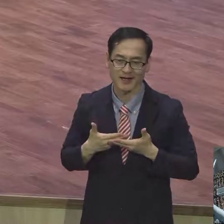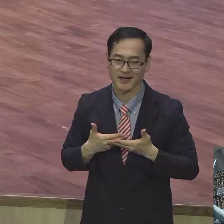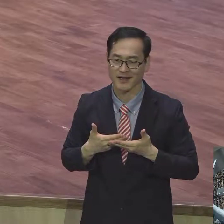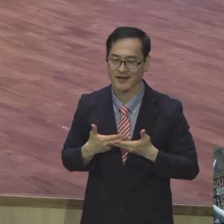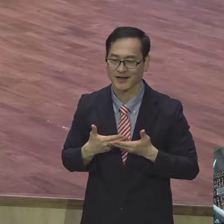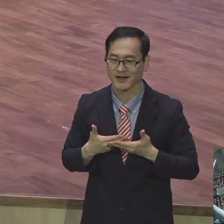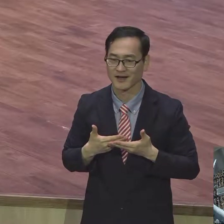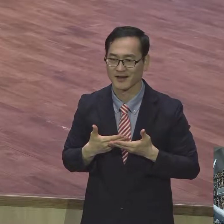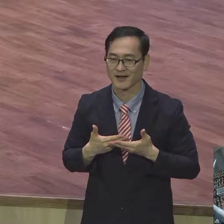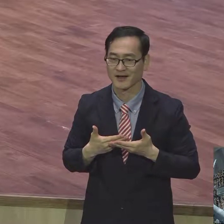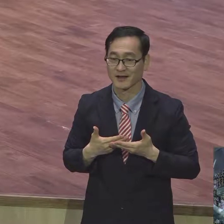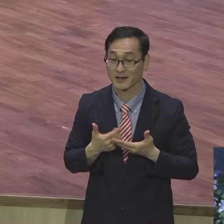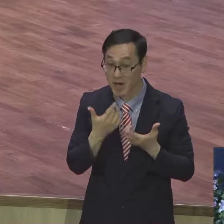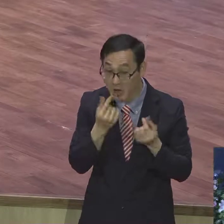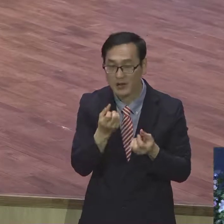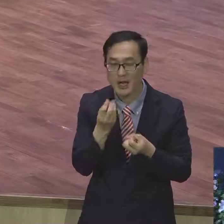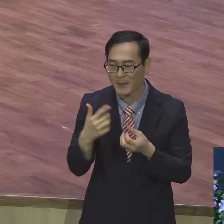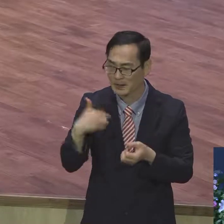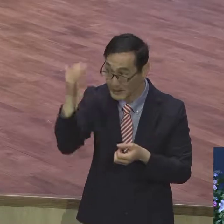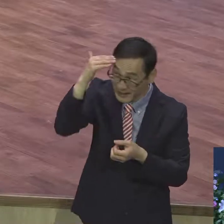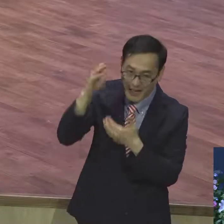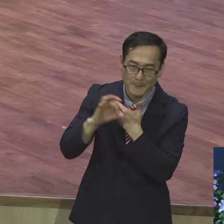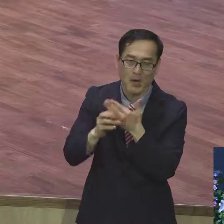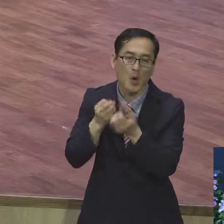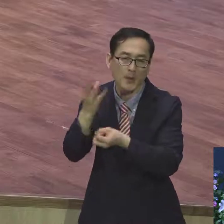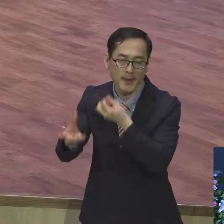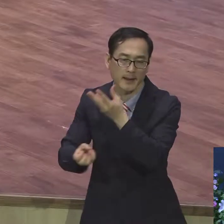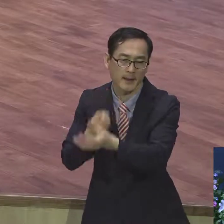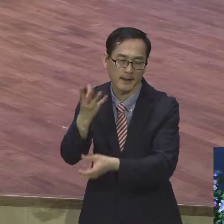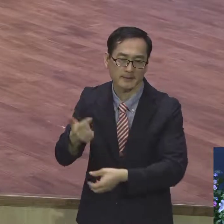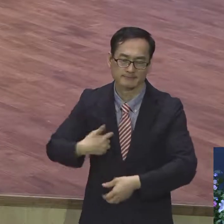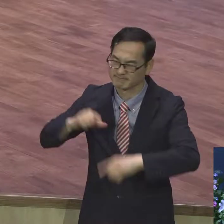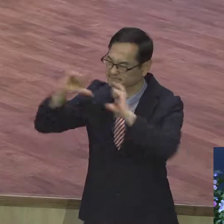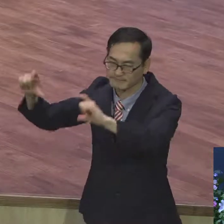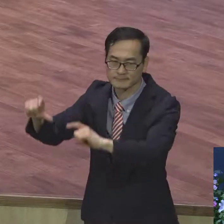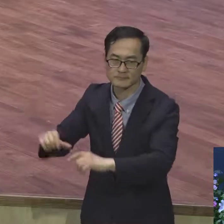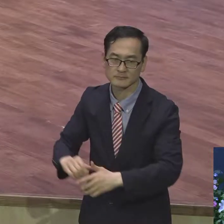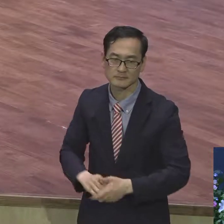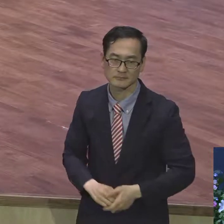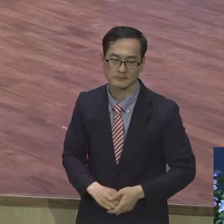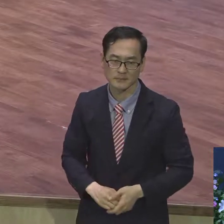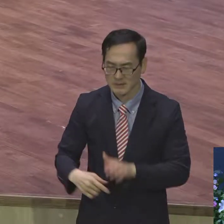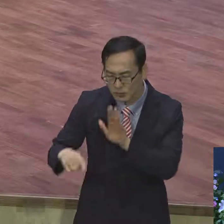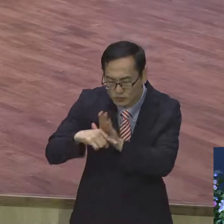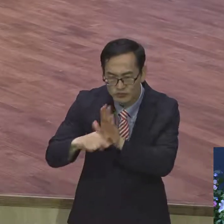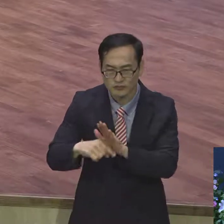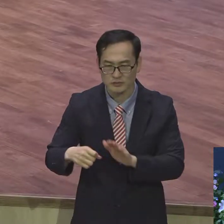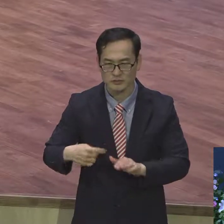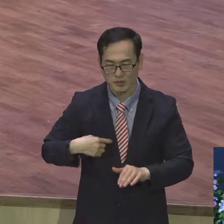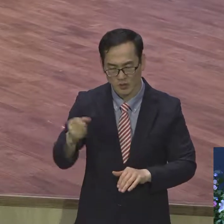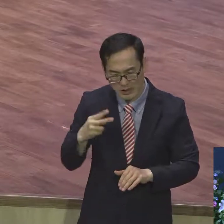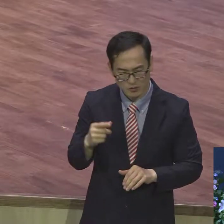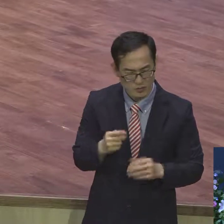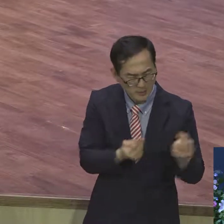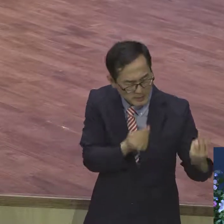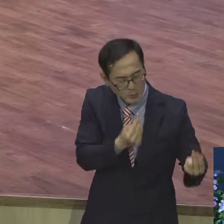고백하세요. 어둠이 차다오고 부정지의 생각이 차다오고 열등의식이 차다오고 비옷이 차다오고